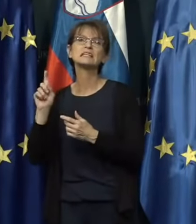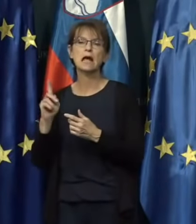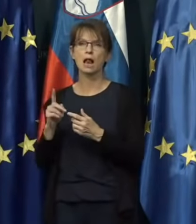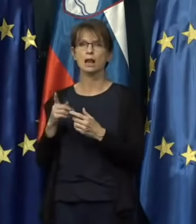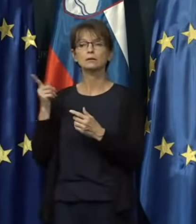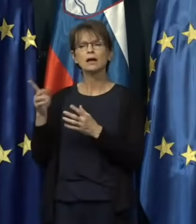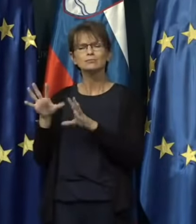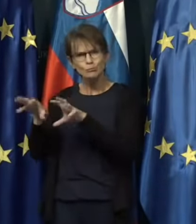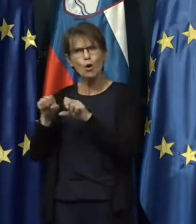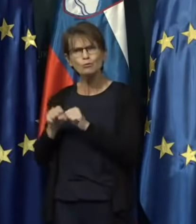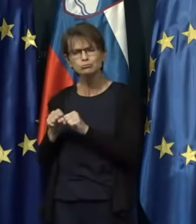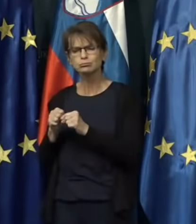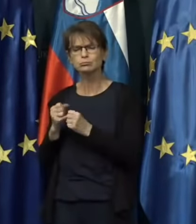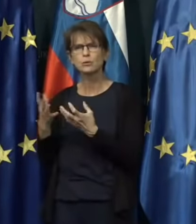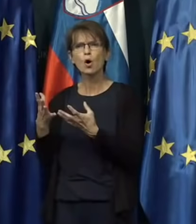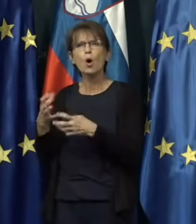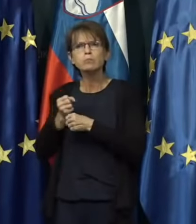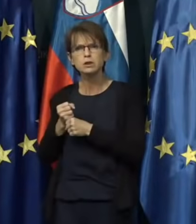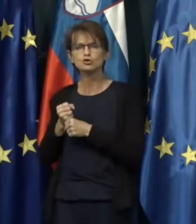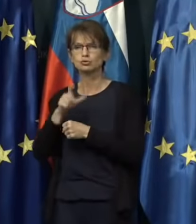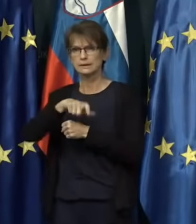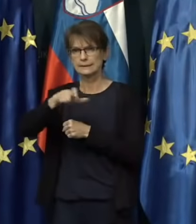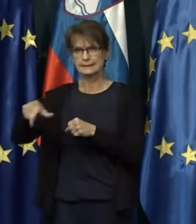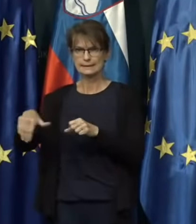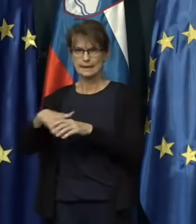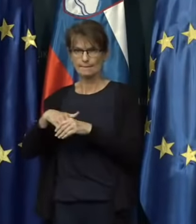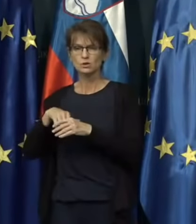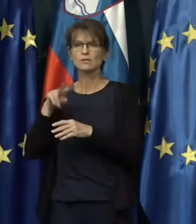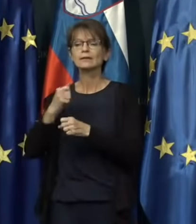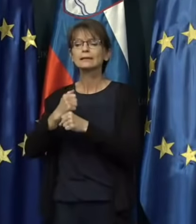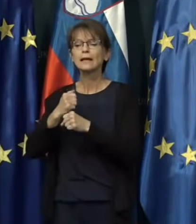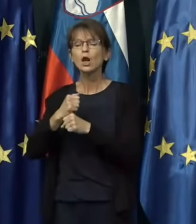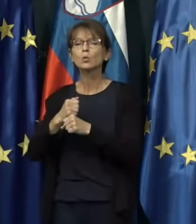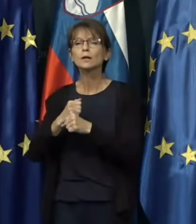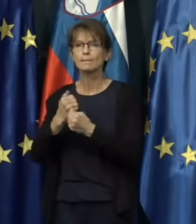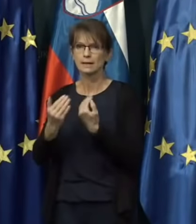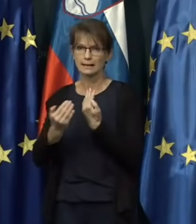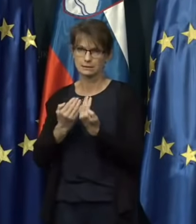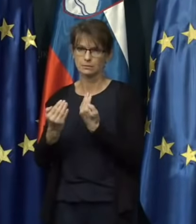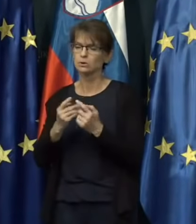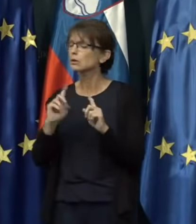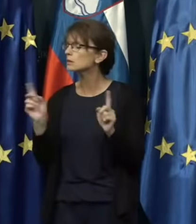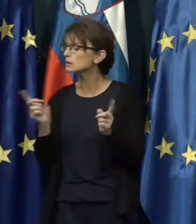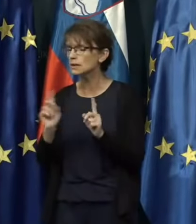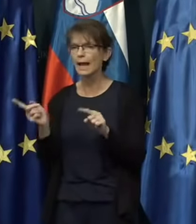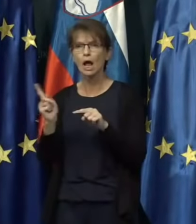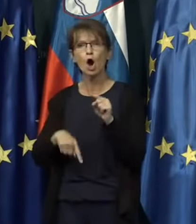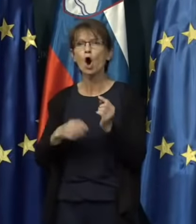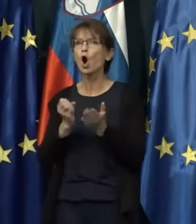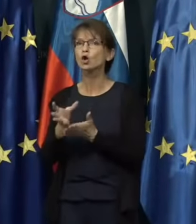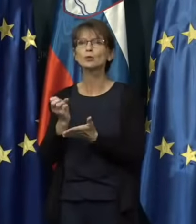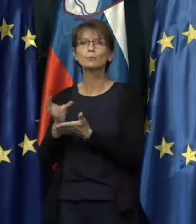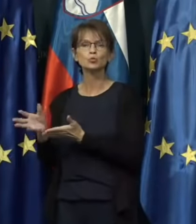te zaposlene v tem delovnem razmerju, da naj ne odpuščajo.